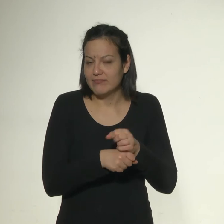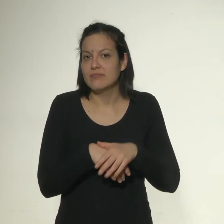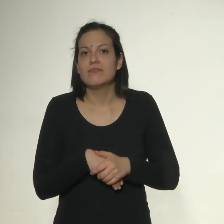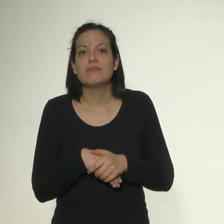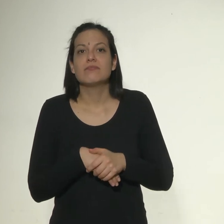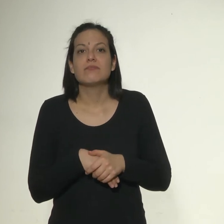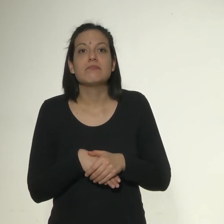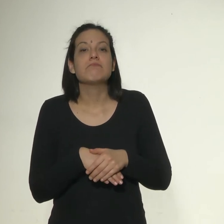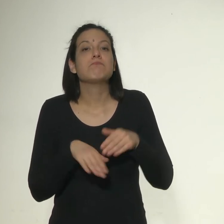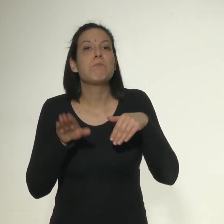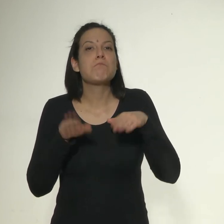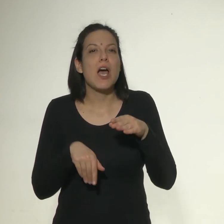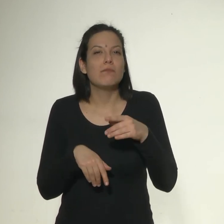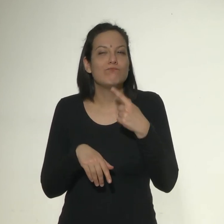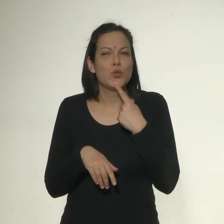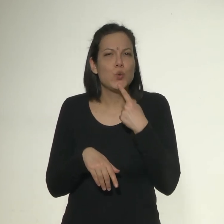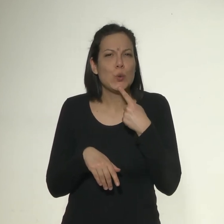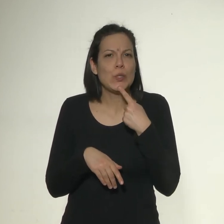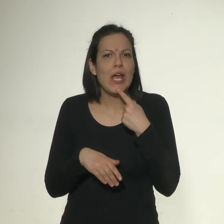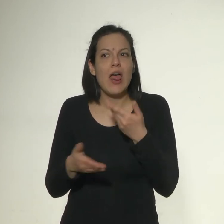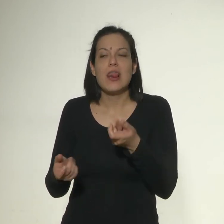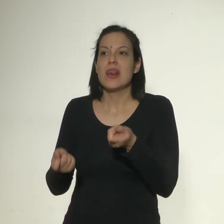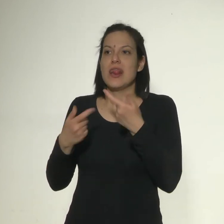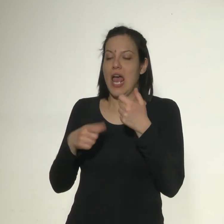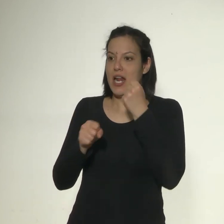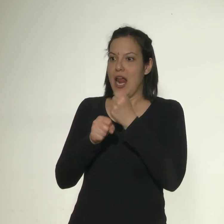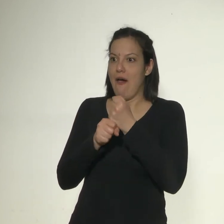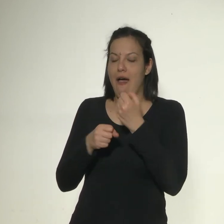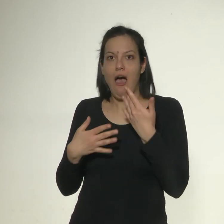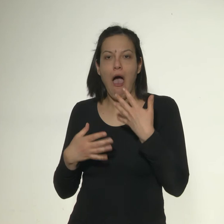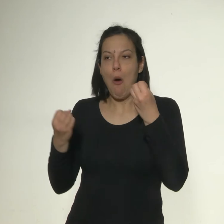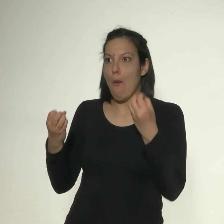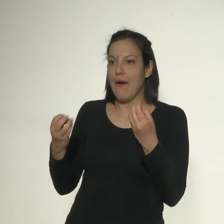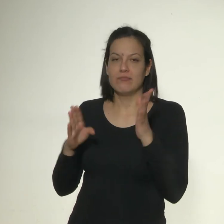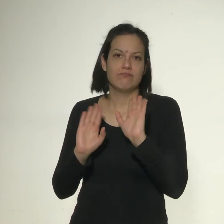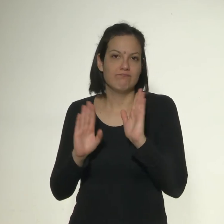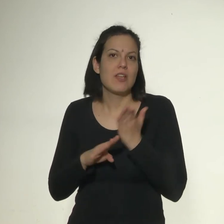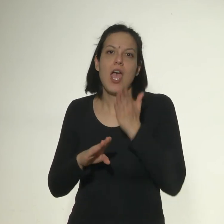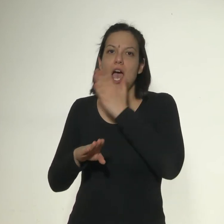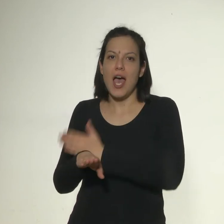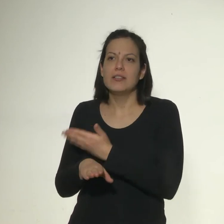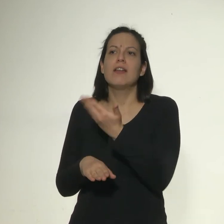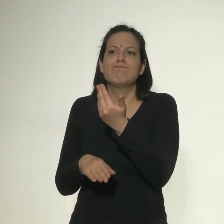Particularmente sospechar si la oferta es muy buena, averiguar todos los detalles. 4.